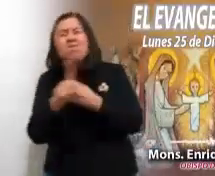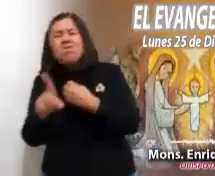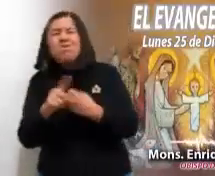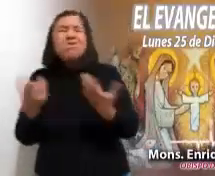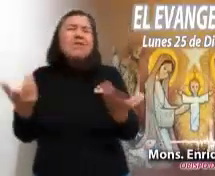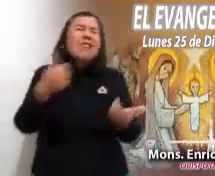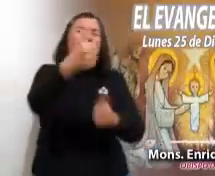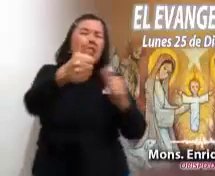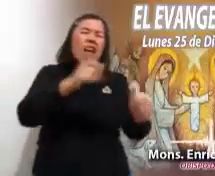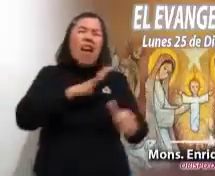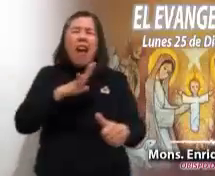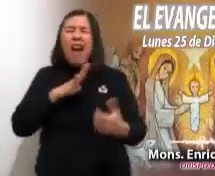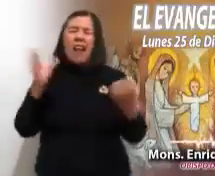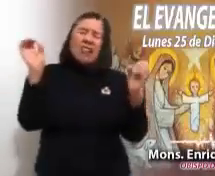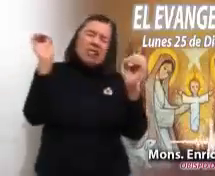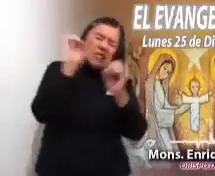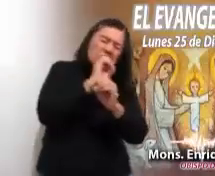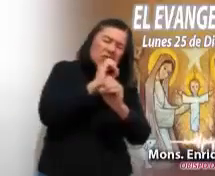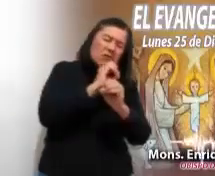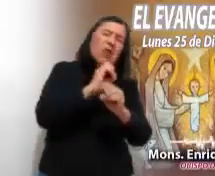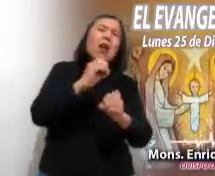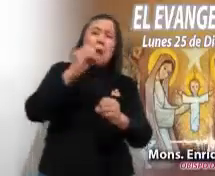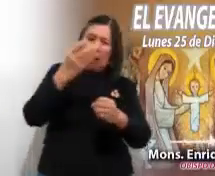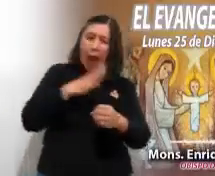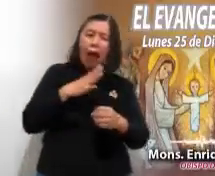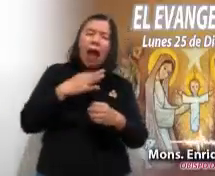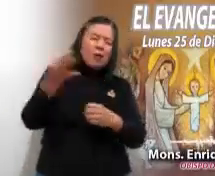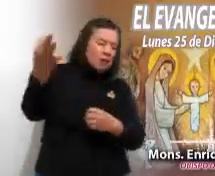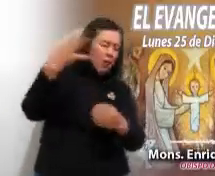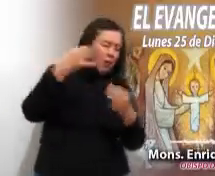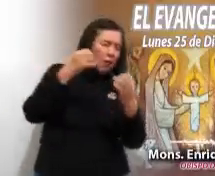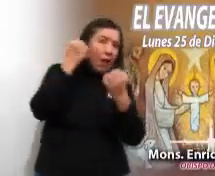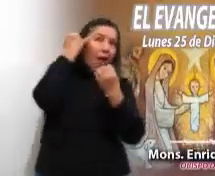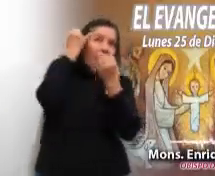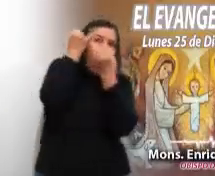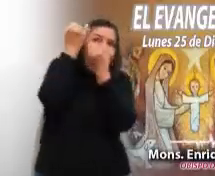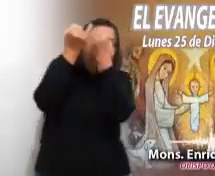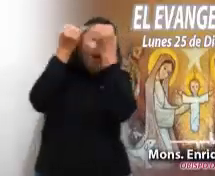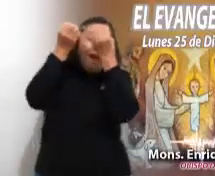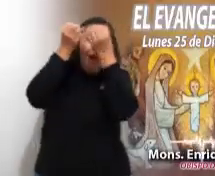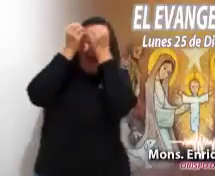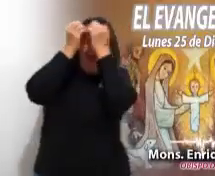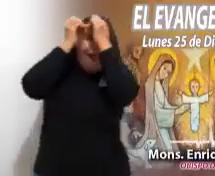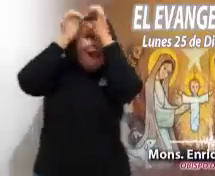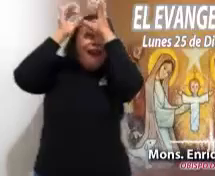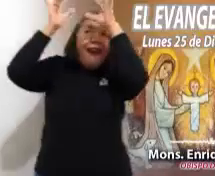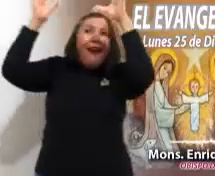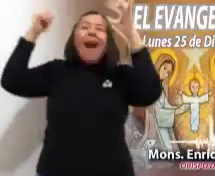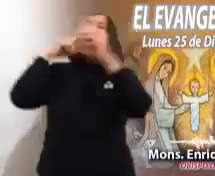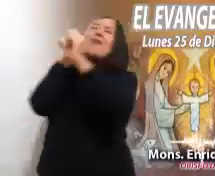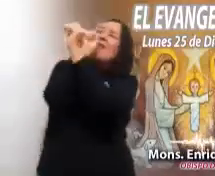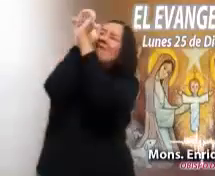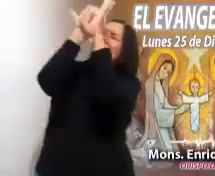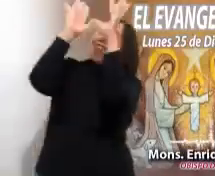las sombras por las que caminamos, siguen sembrando ilusiones, llenando de luz, construyendo